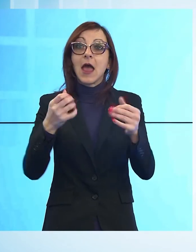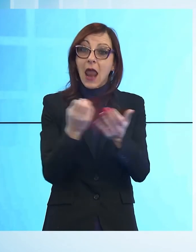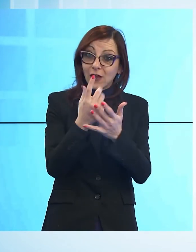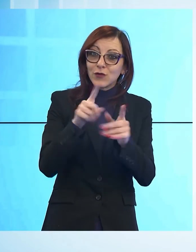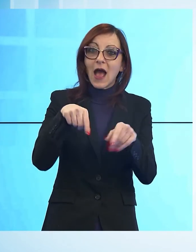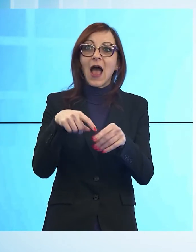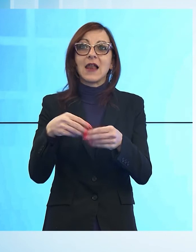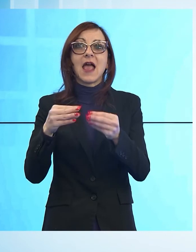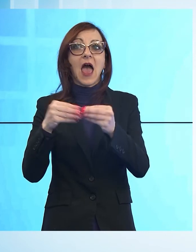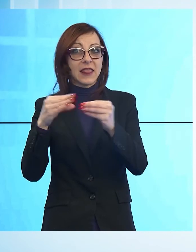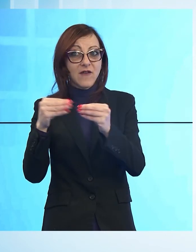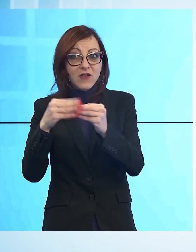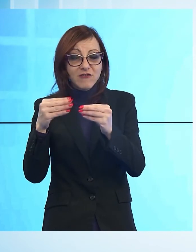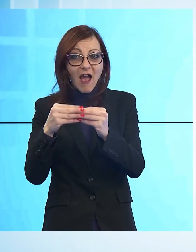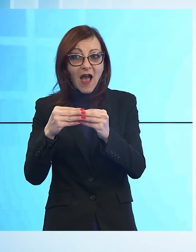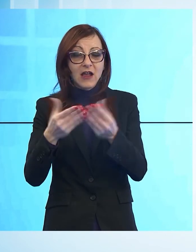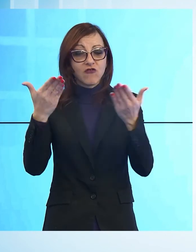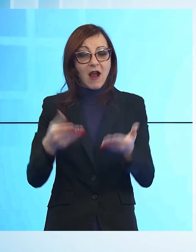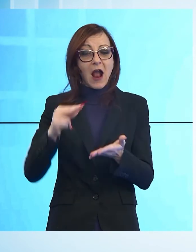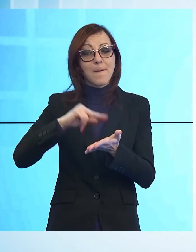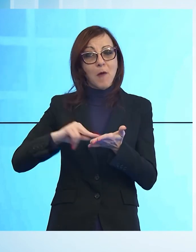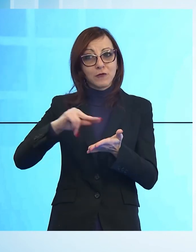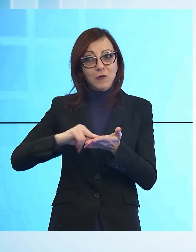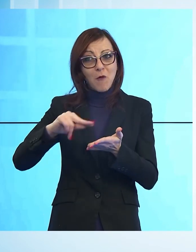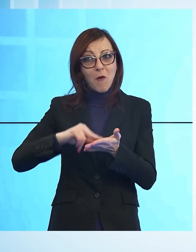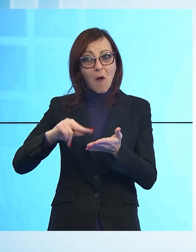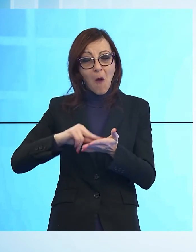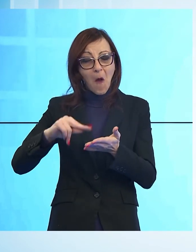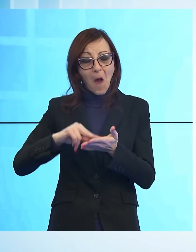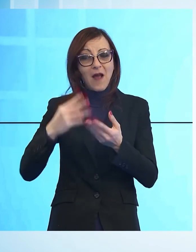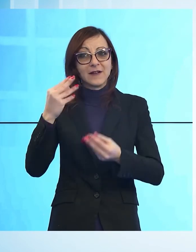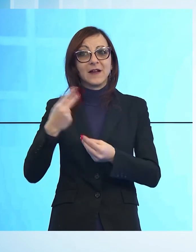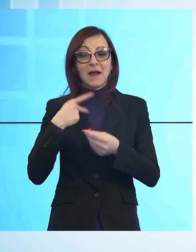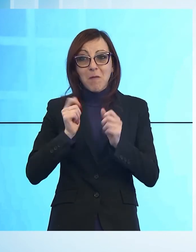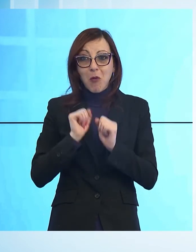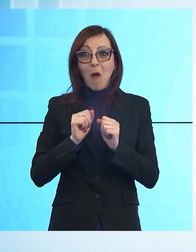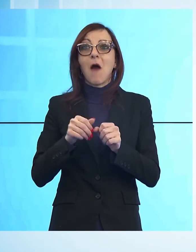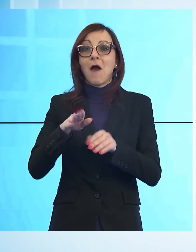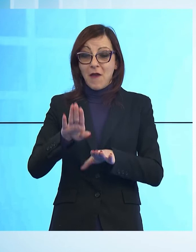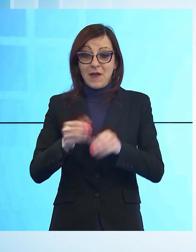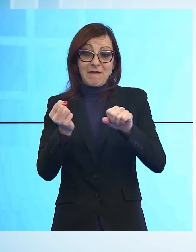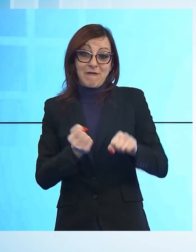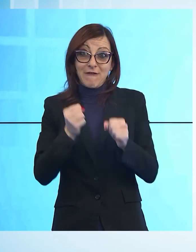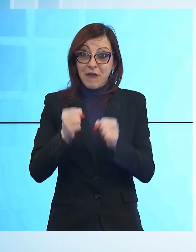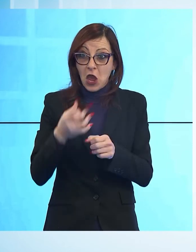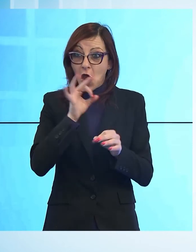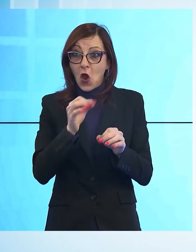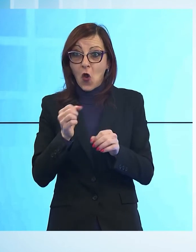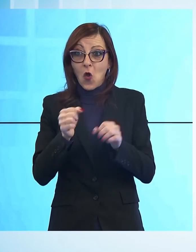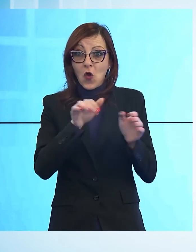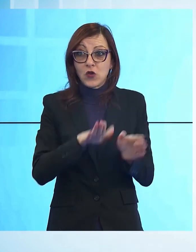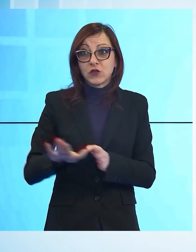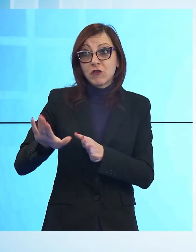aperto il Campo Scuola che si trova al di sotto della strada regionale ed è il posto giusto per indossare un paio di sci o una tavola da snowboard per